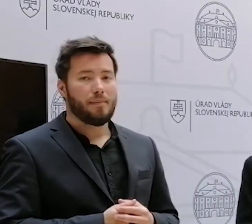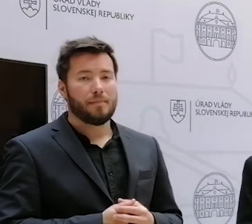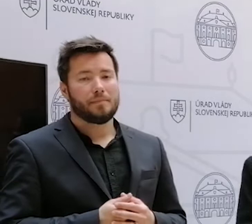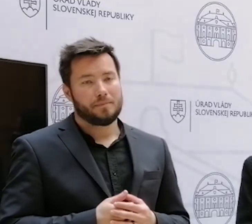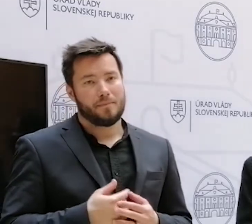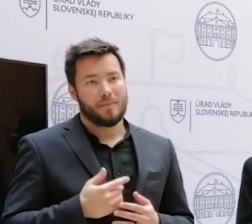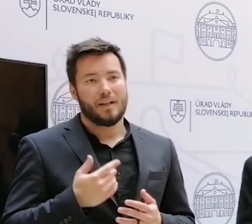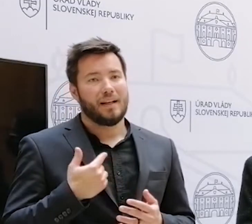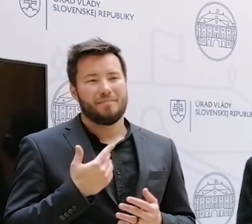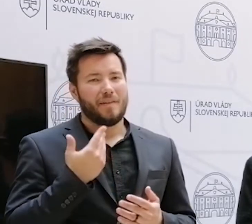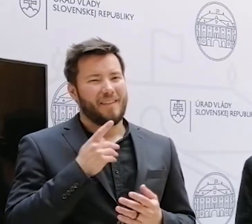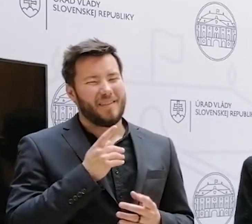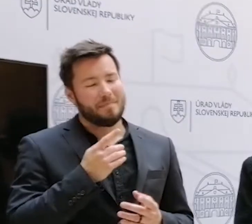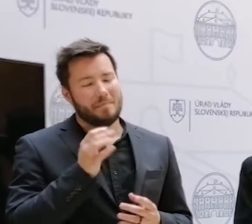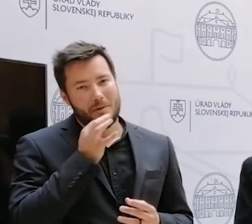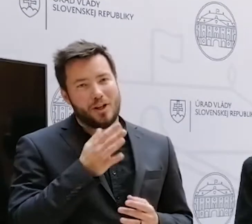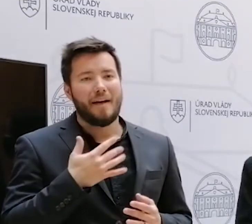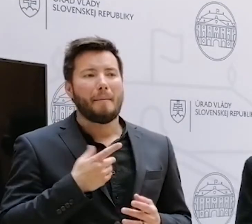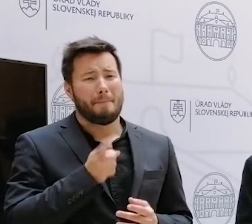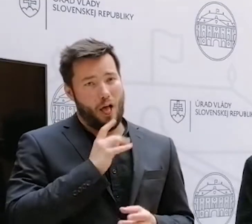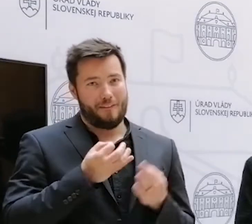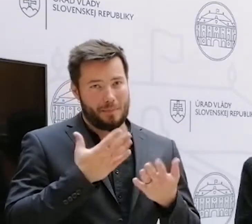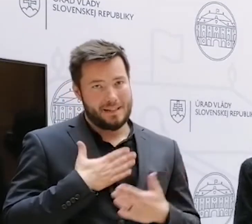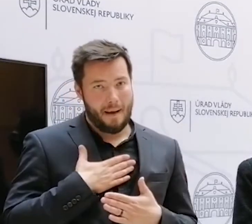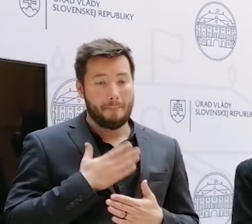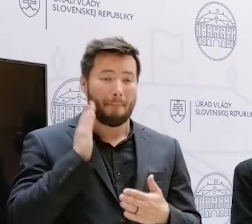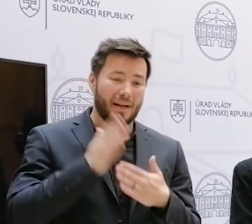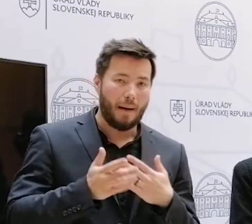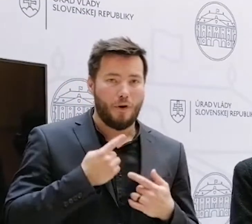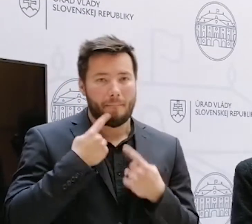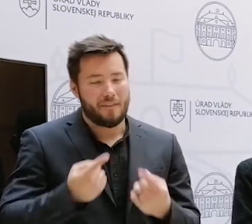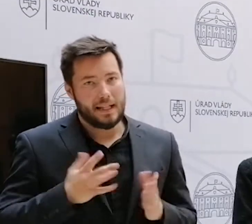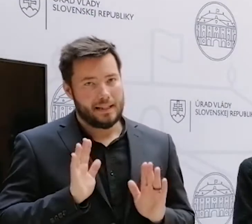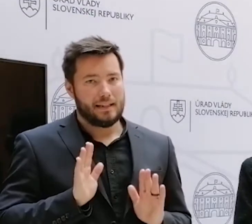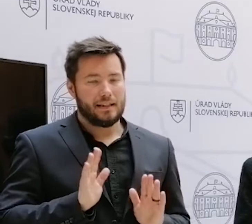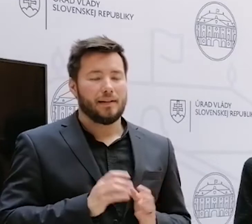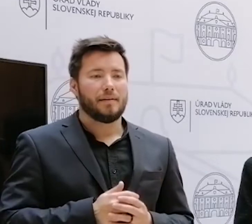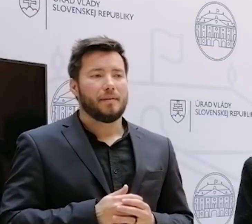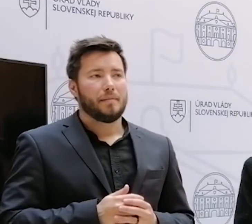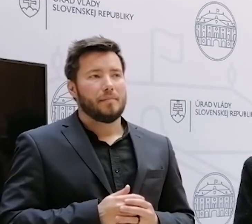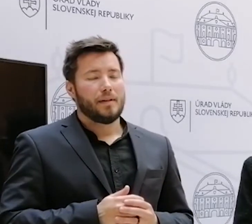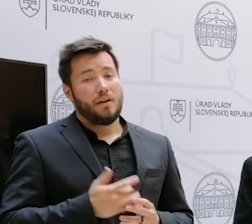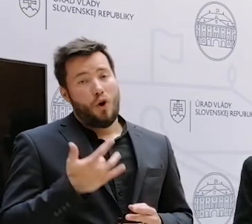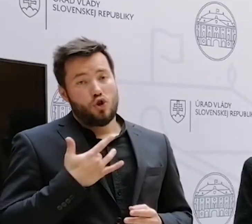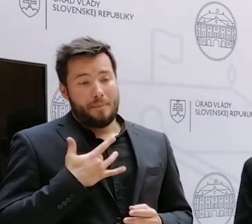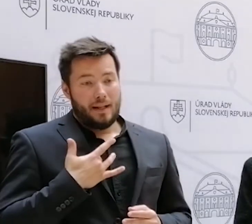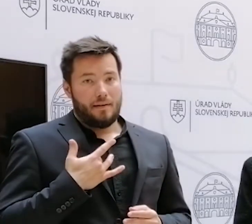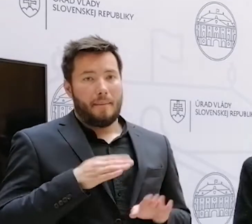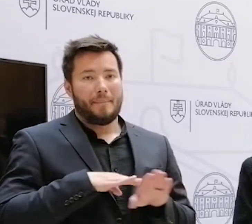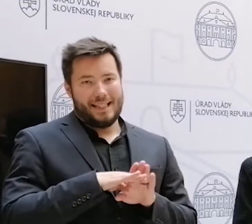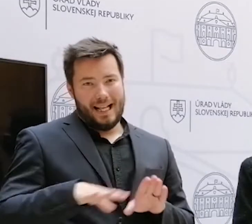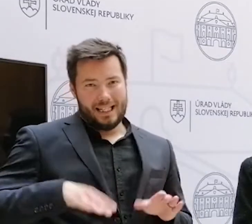Úprimne, viem o tom málo informácií, aby som sa k tomuto priamo vyjadrila. Ja osobne tiež mám ako ministerka